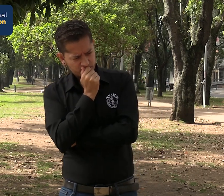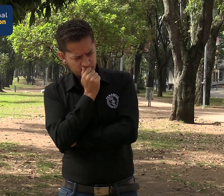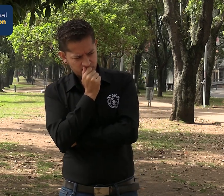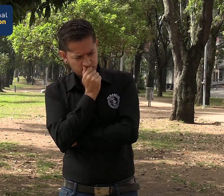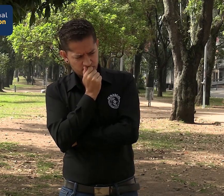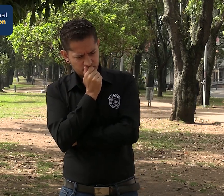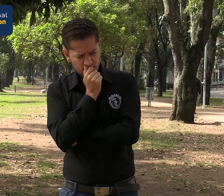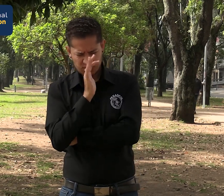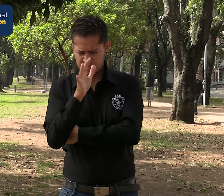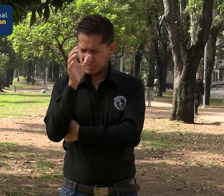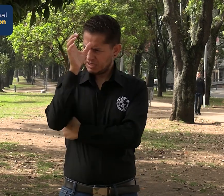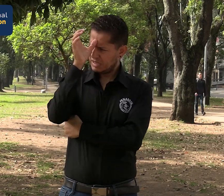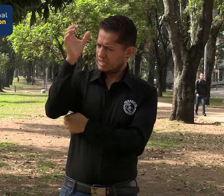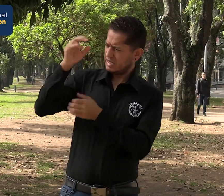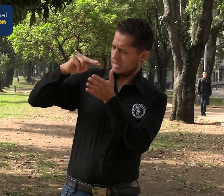concepto de discapacidad?